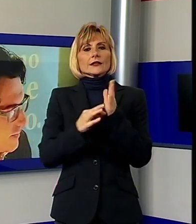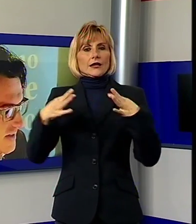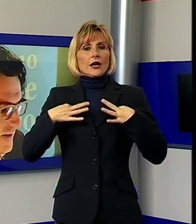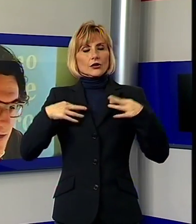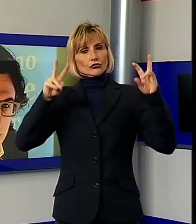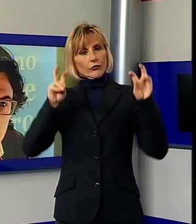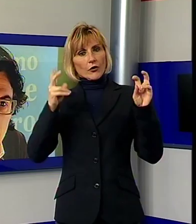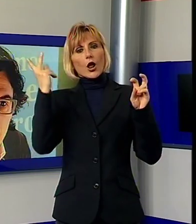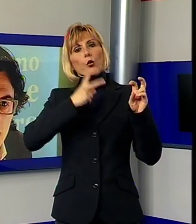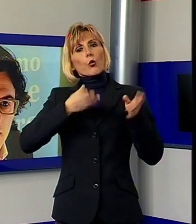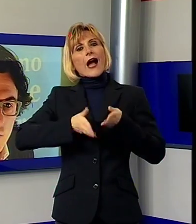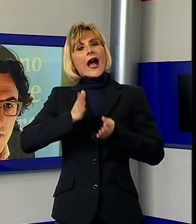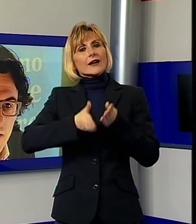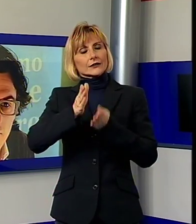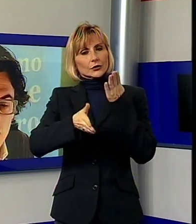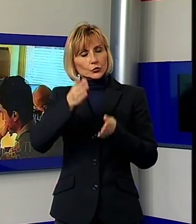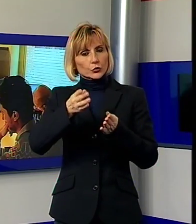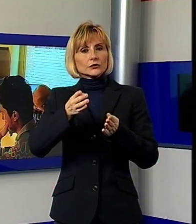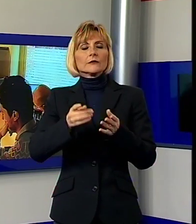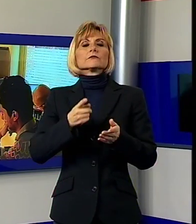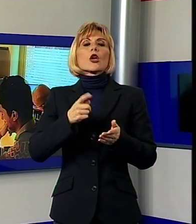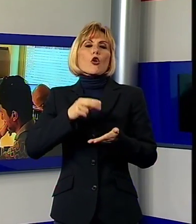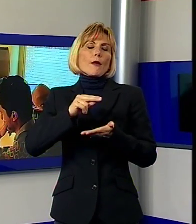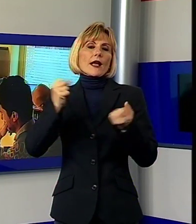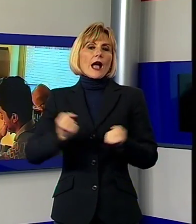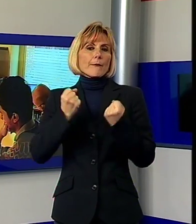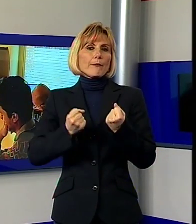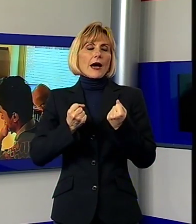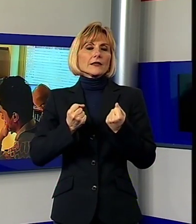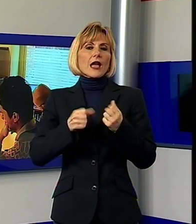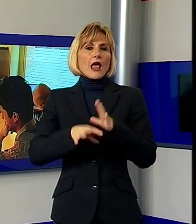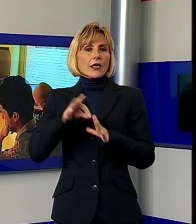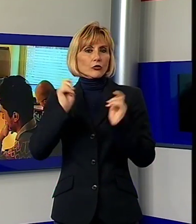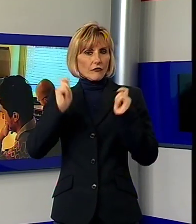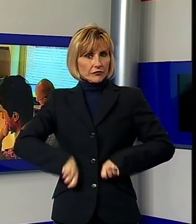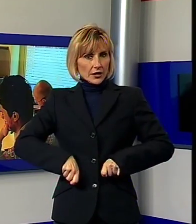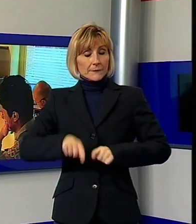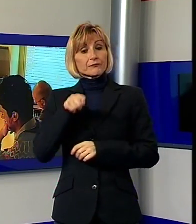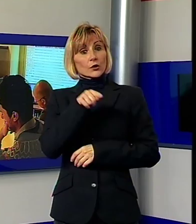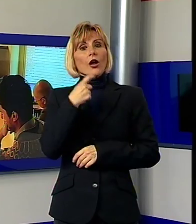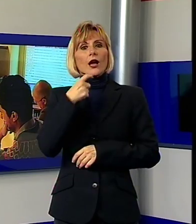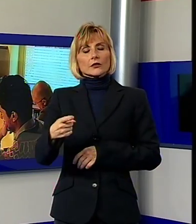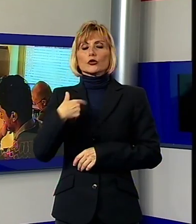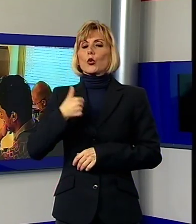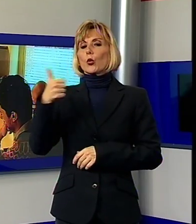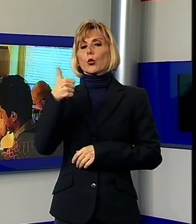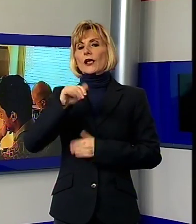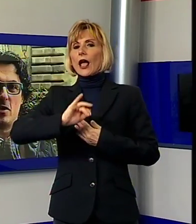Avanti Tutta. Il presidente del Consiglio Comunale ritiene di essere l'unica vera alternativa al sindaco uscente. La partita è